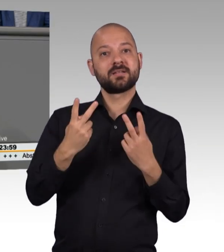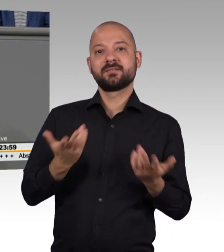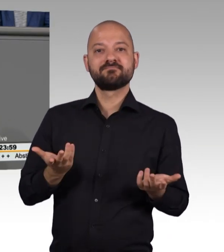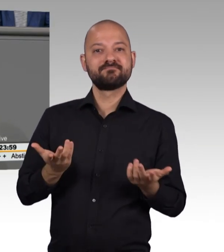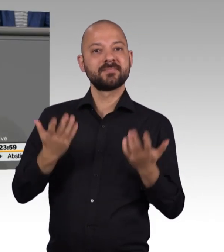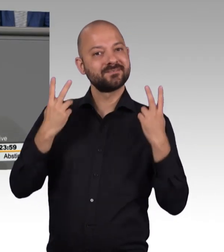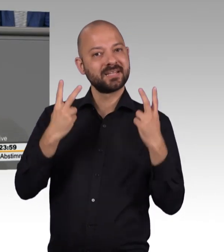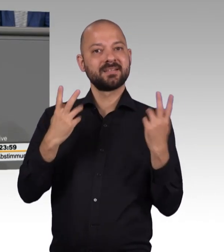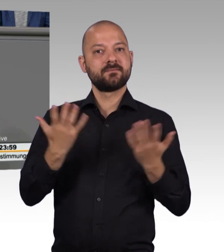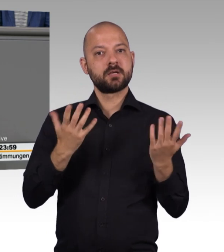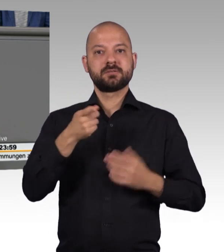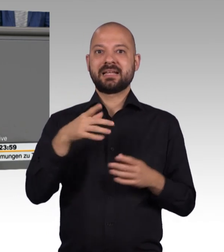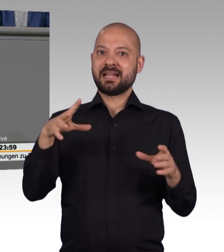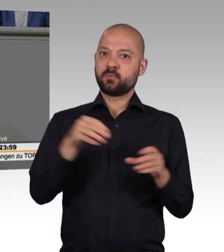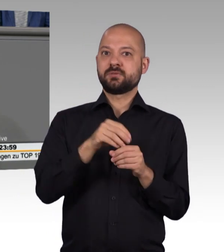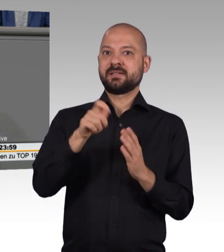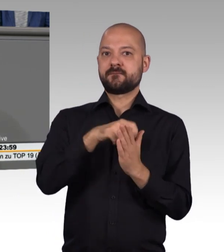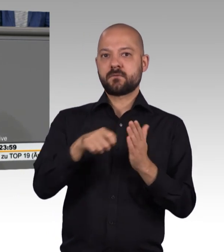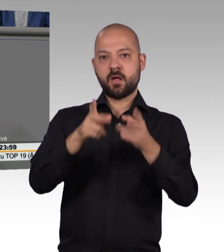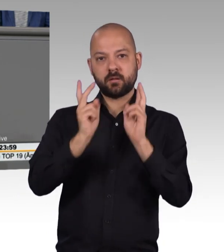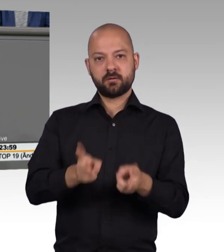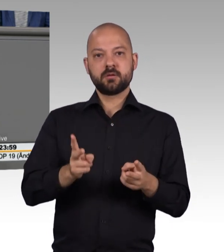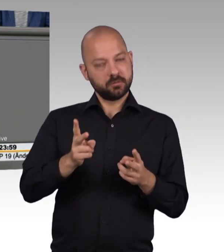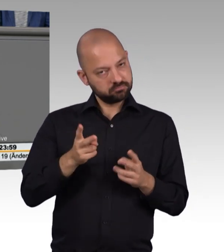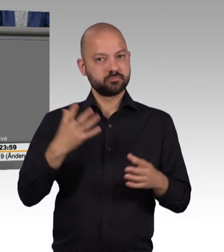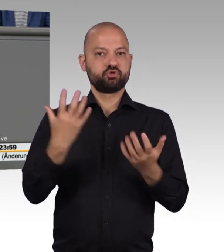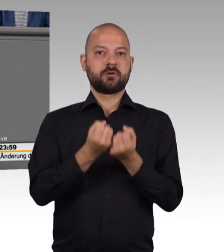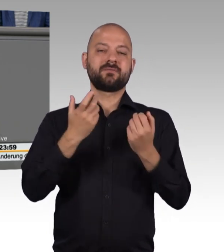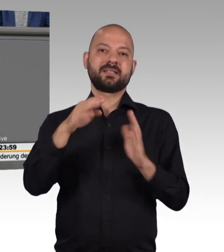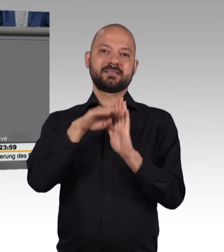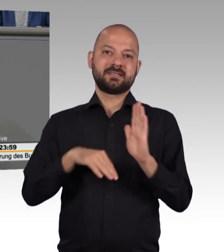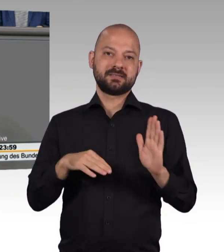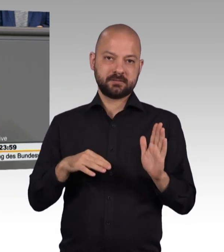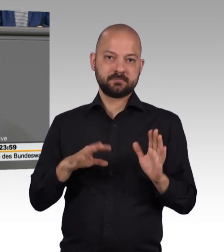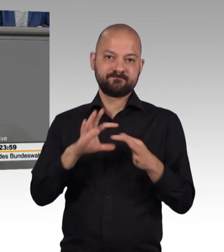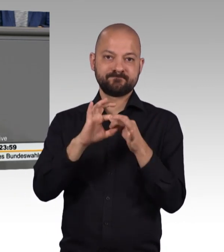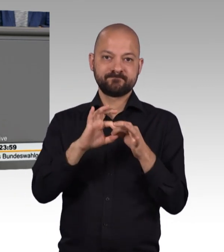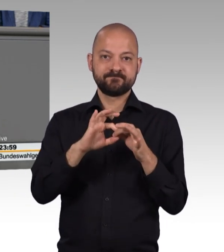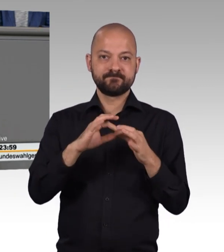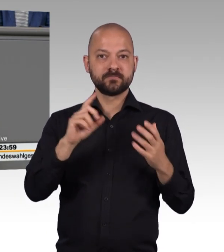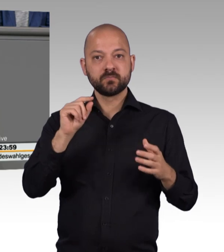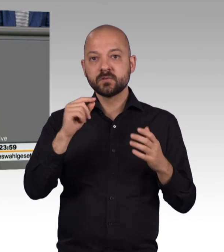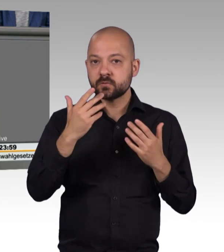Wahlrecht mit unserem Gesetz bekommen und dass es für alle künftigen Wahlen gelten wird und auch für alle künftigen Europawahlen.